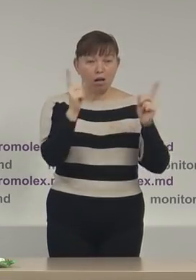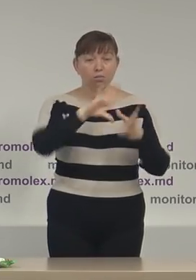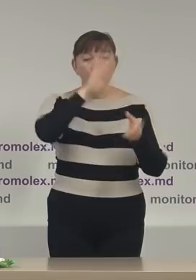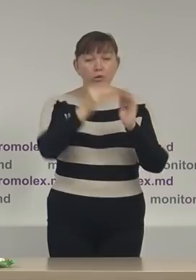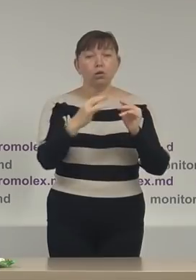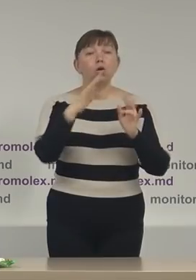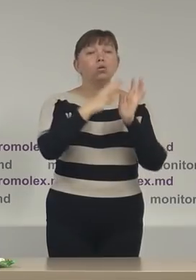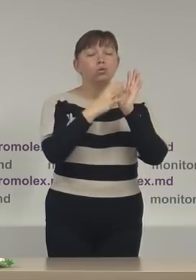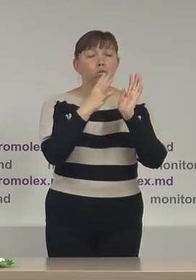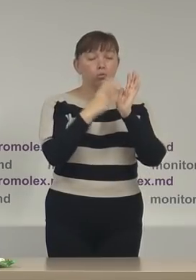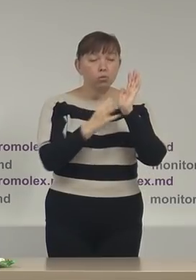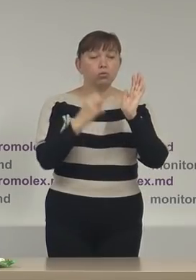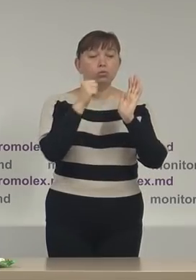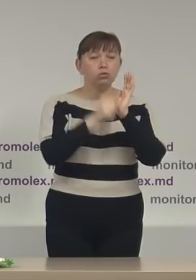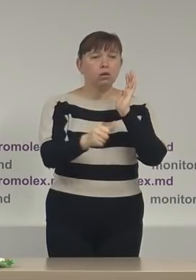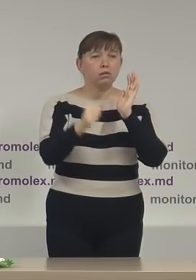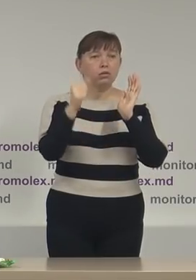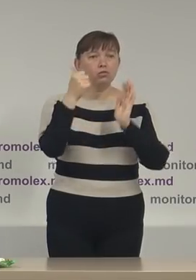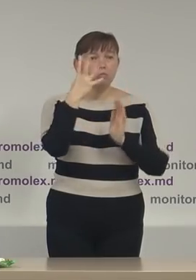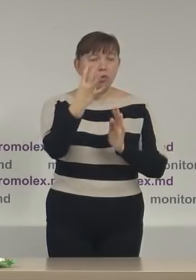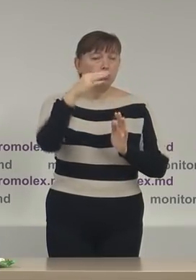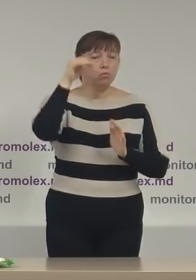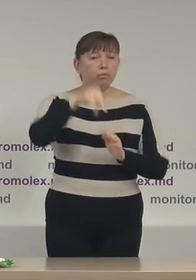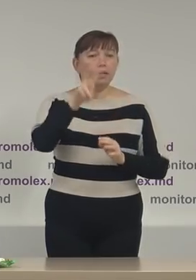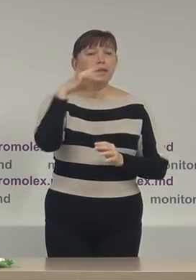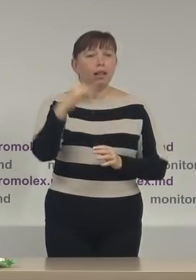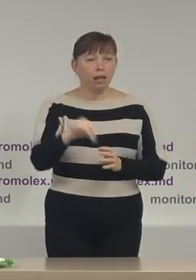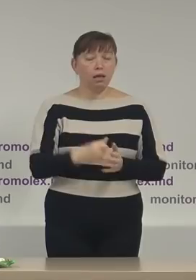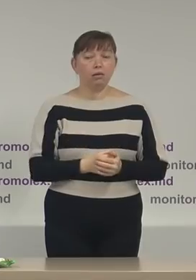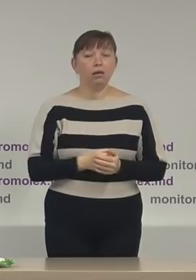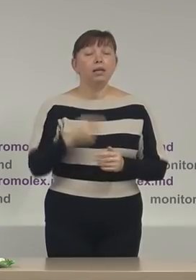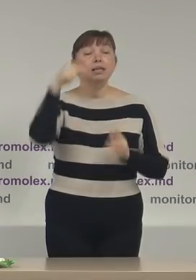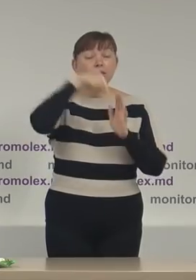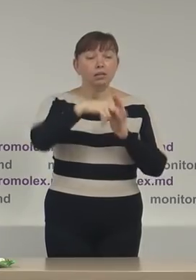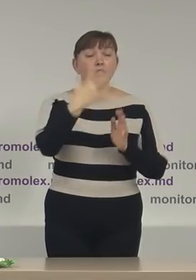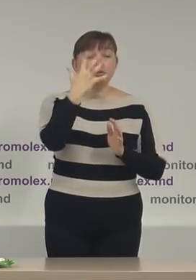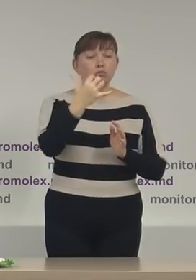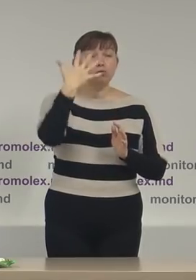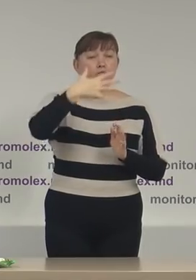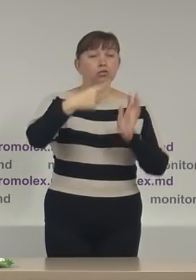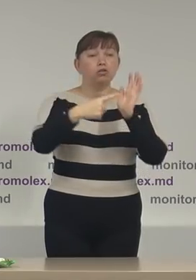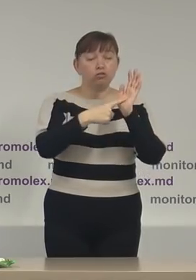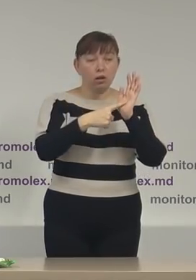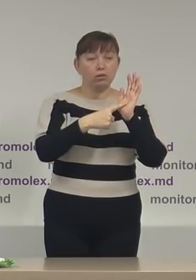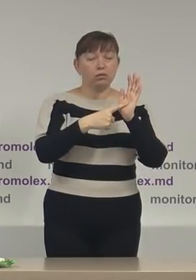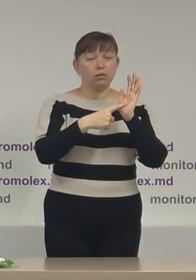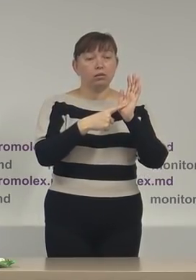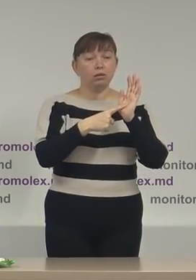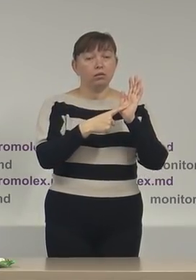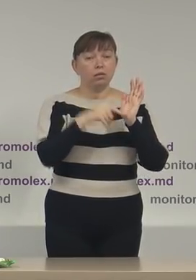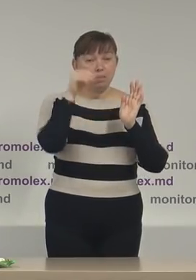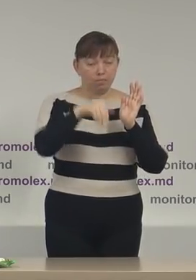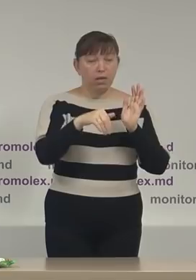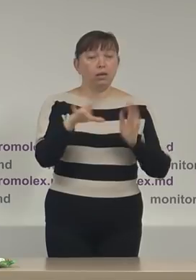total de 956 816 lei între care 556 367 lei